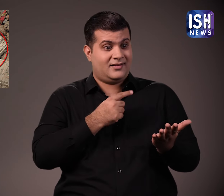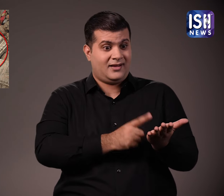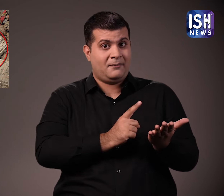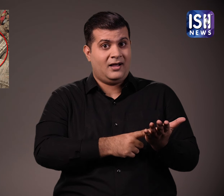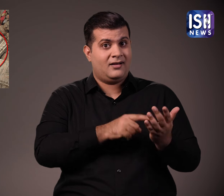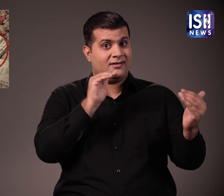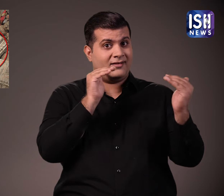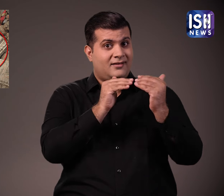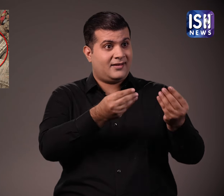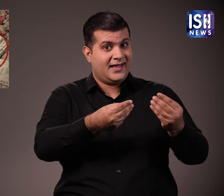करते रहेंगे.